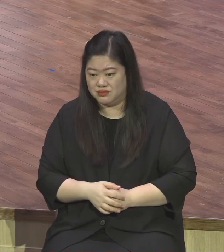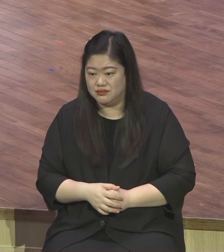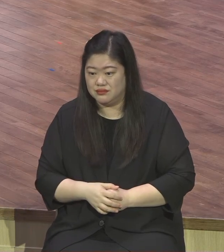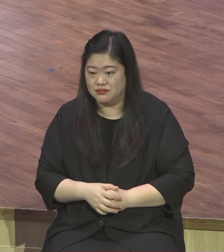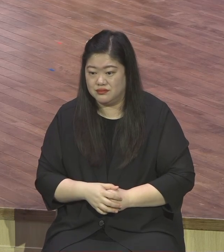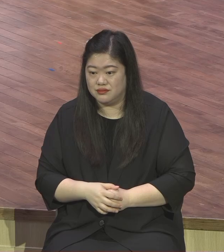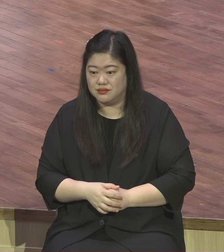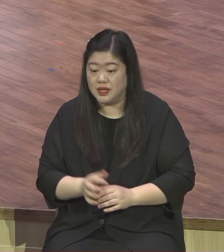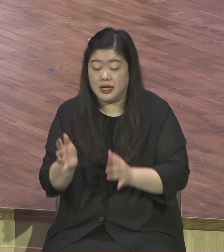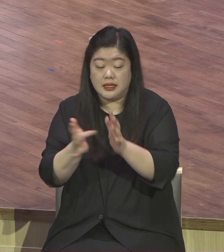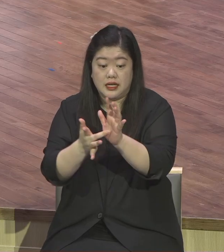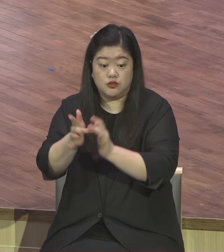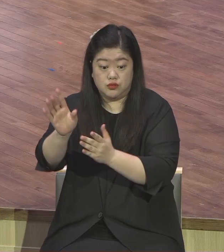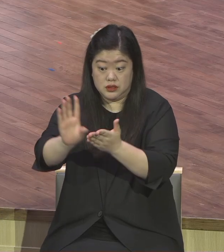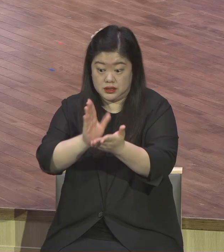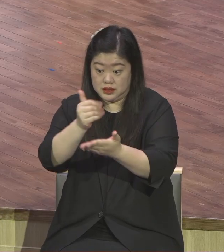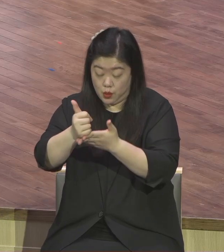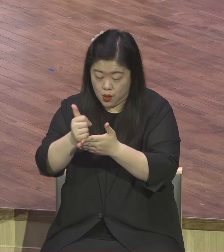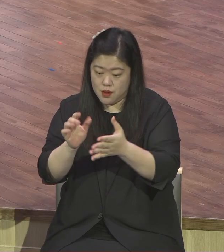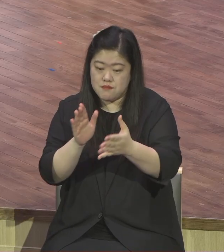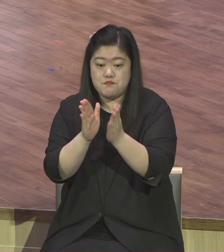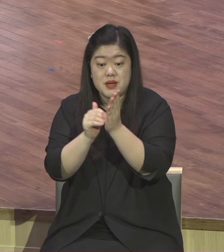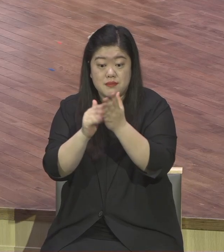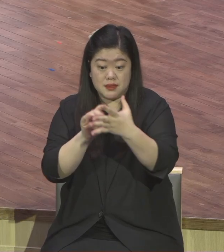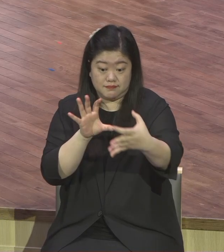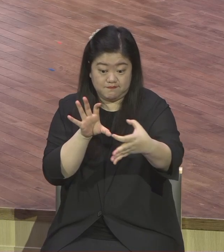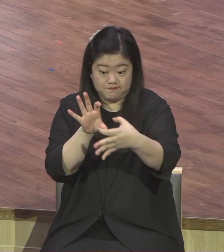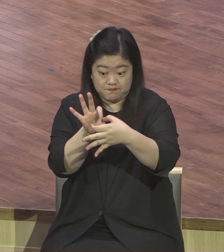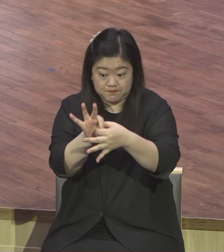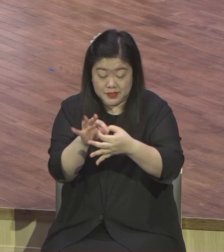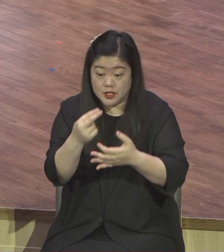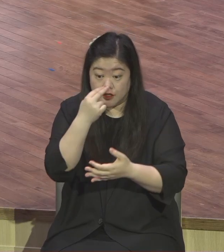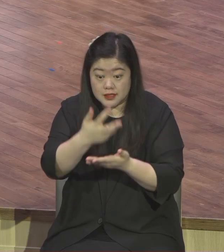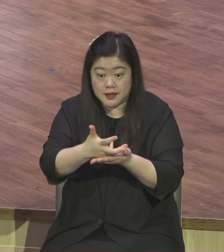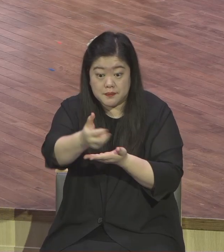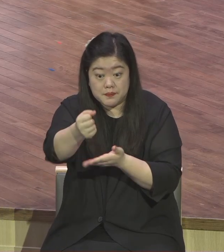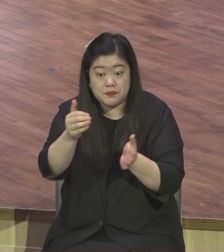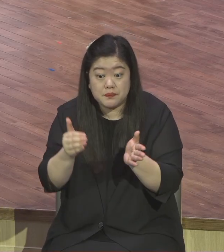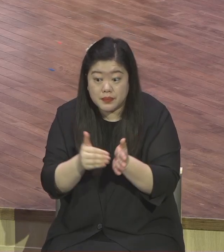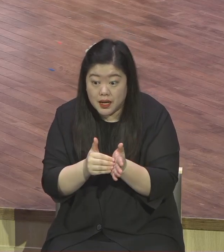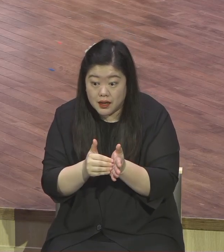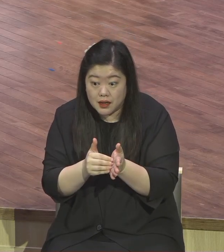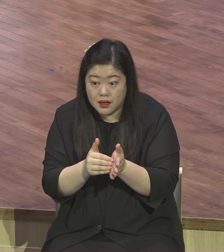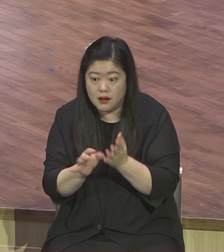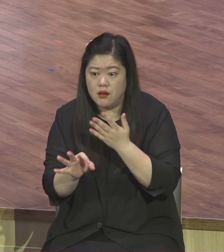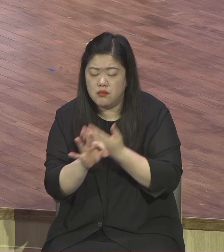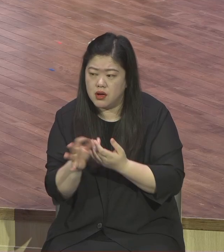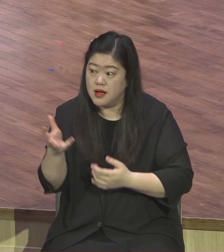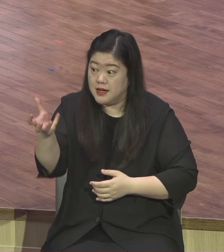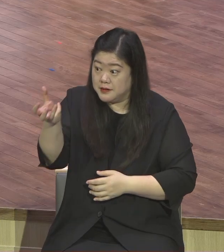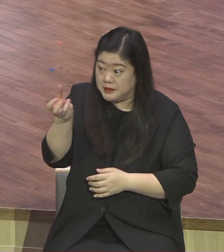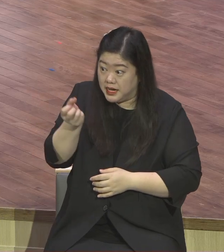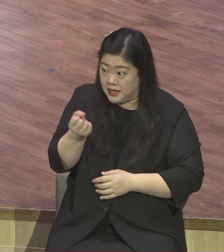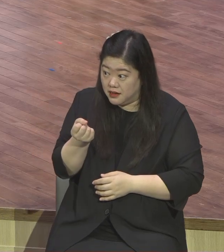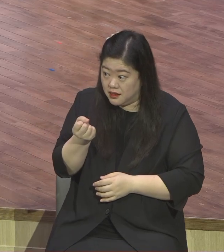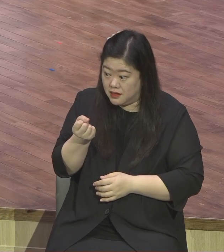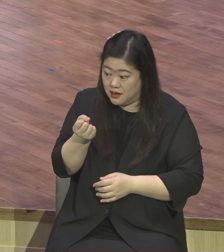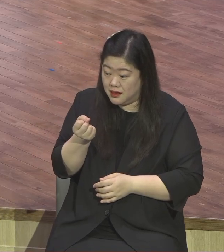생명의 비밀 이걸 여러분이 삶으로 체험하고 누릴 때 열매 맺는